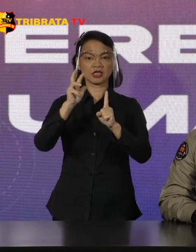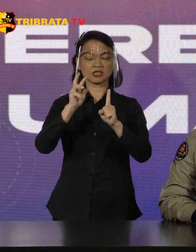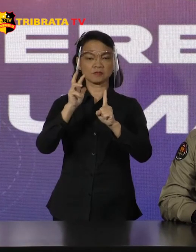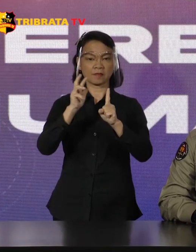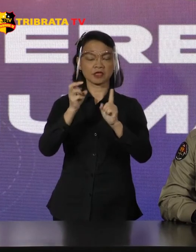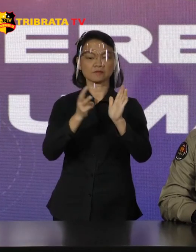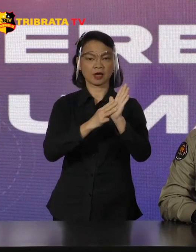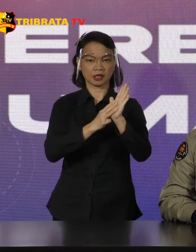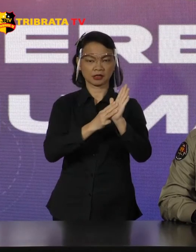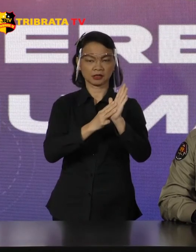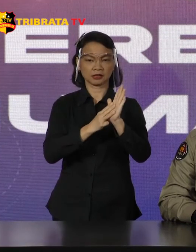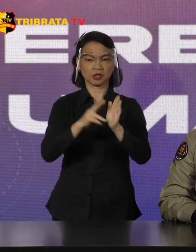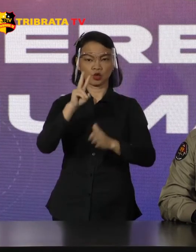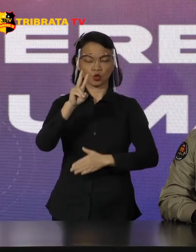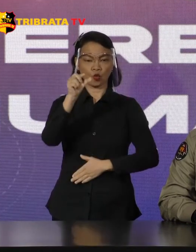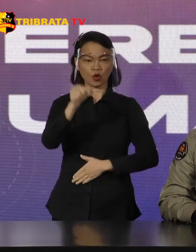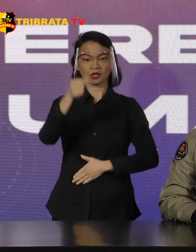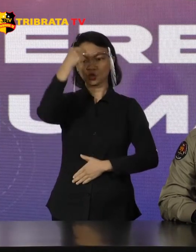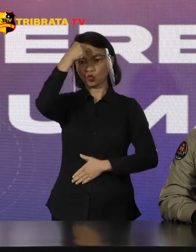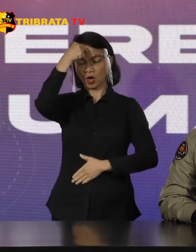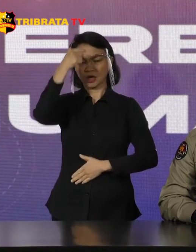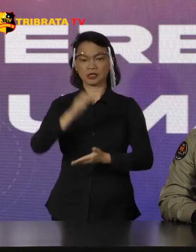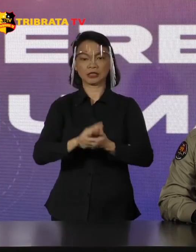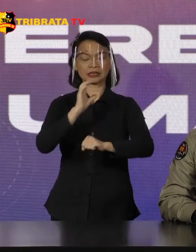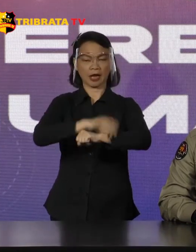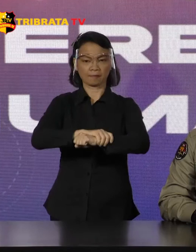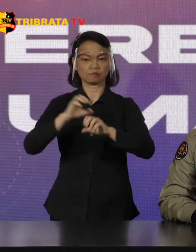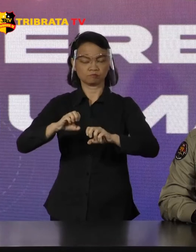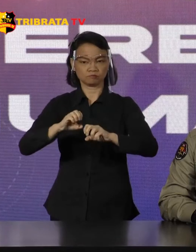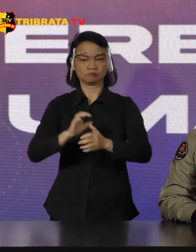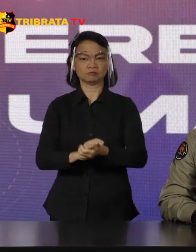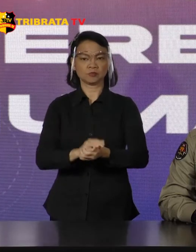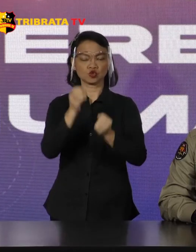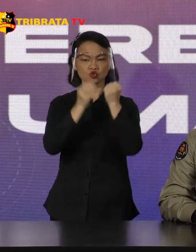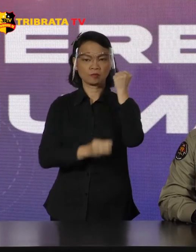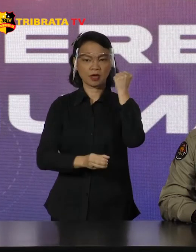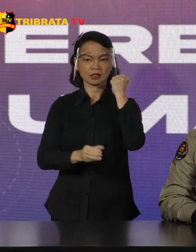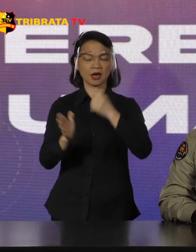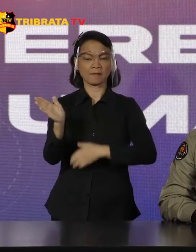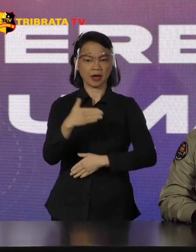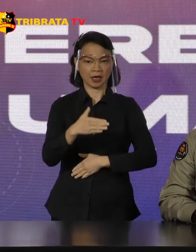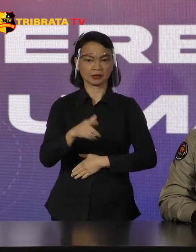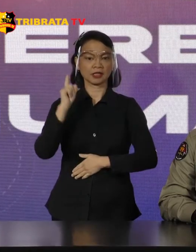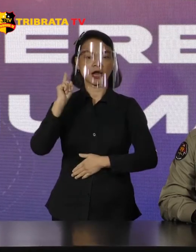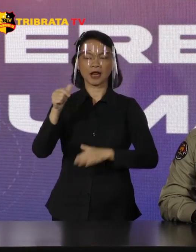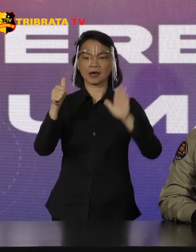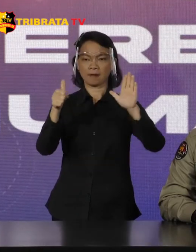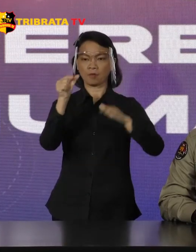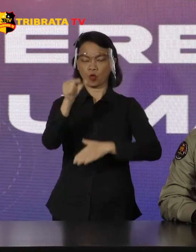2 terduga diamankan Kemudian di Sumatera Barat itu ada 6